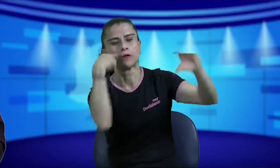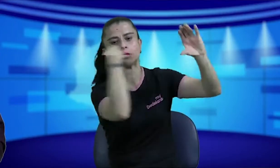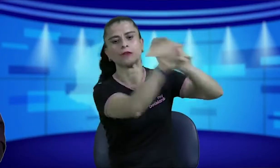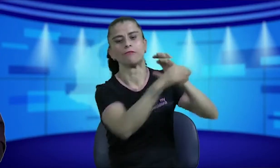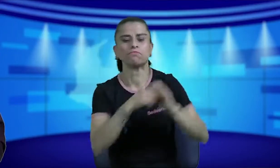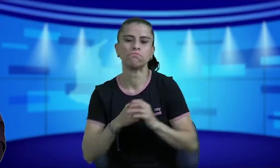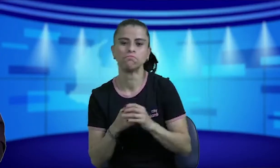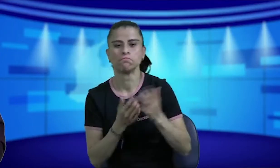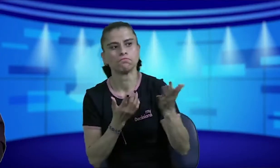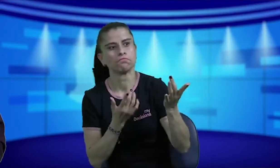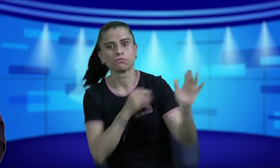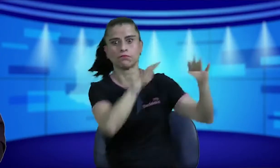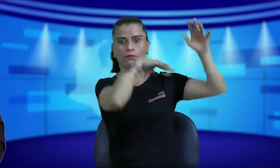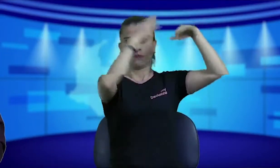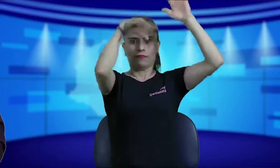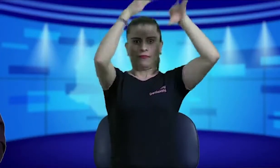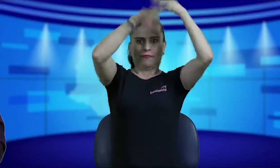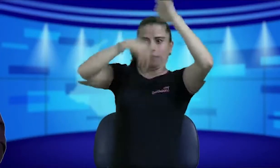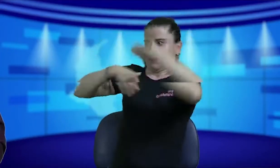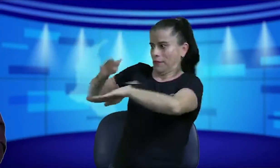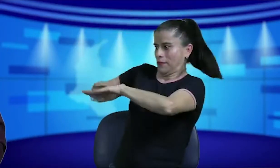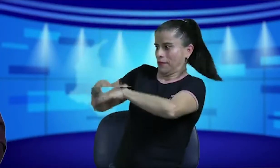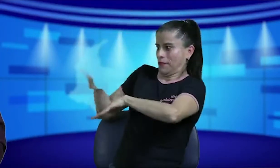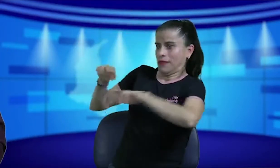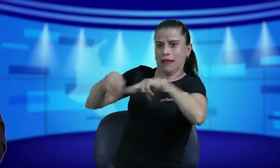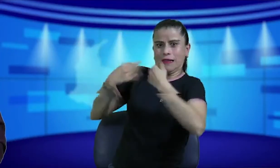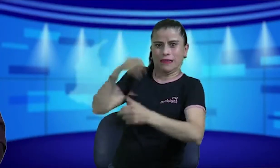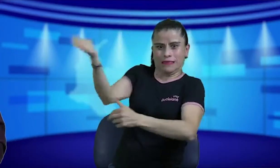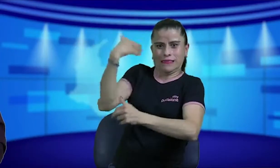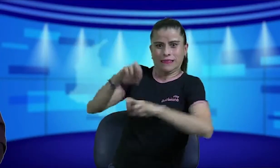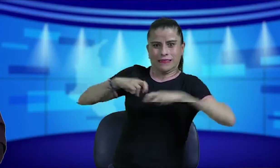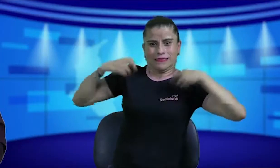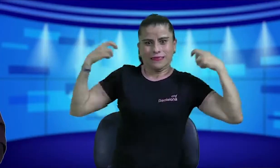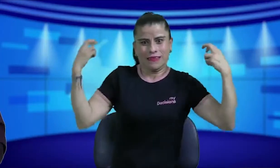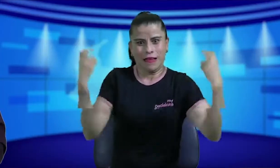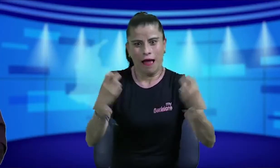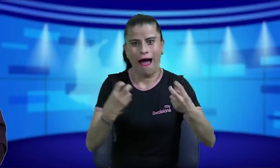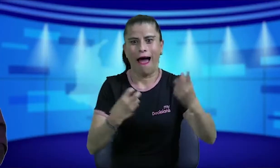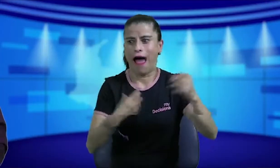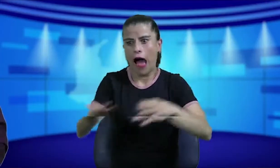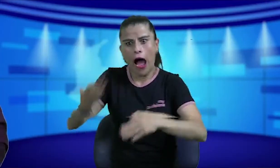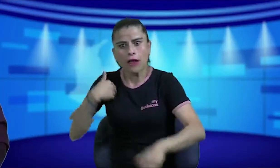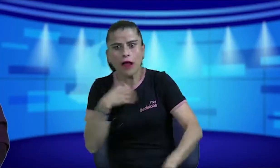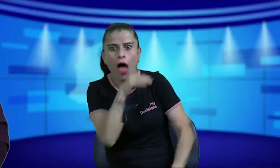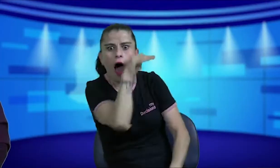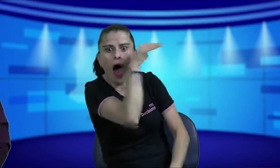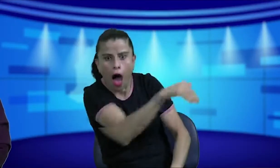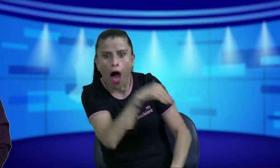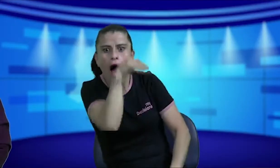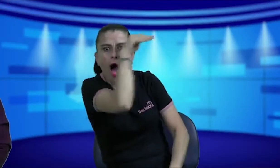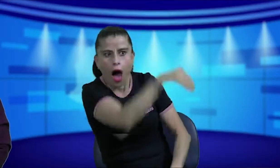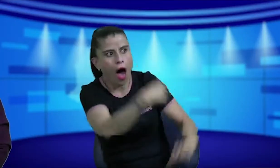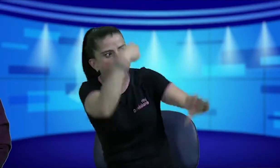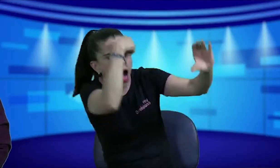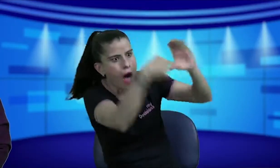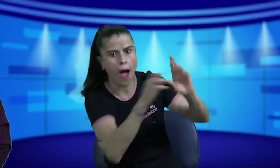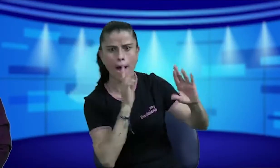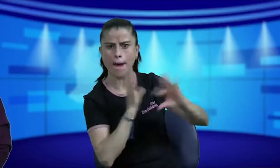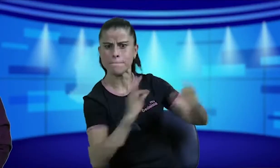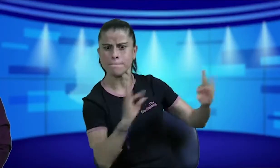y el ministerio de transporte ahí sí ay listo no no venga reúna respondió con prontitud porque pues nosotros